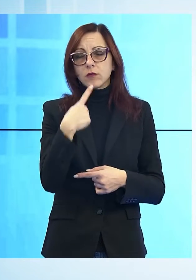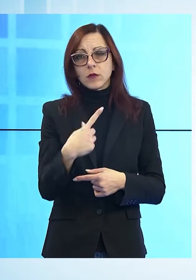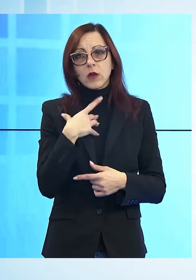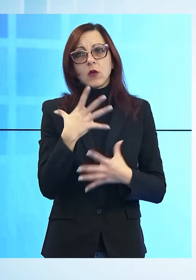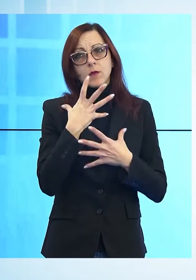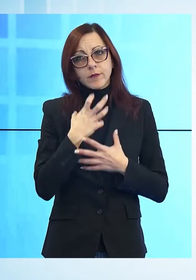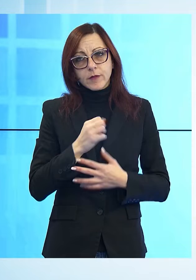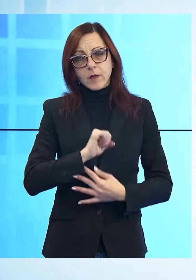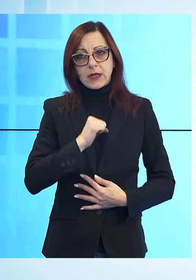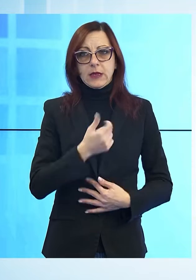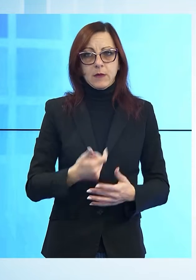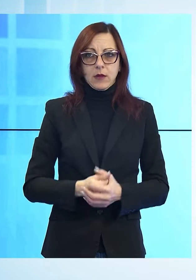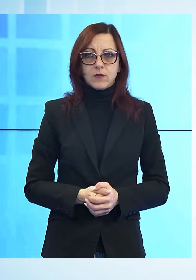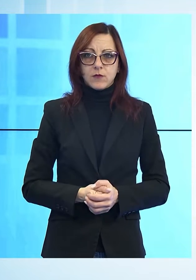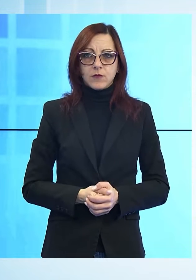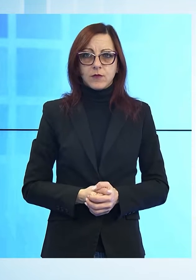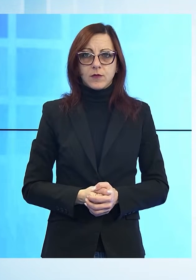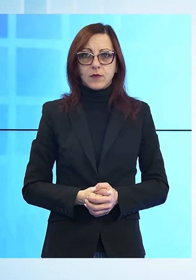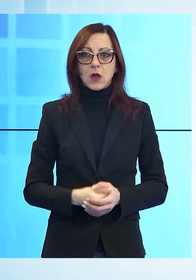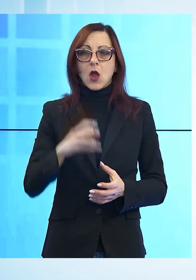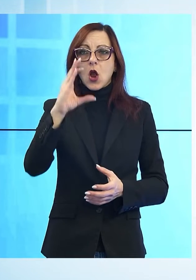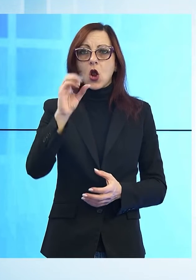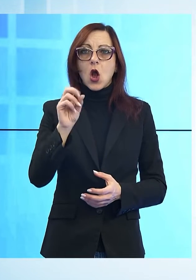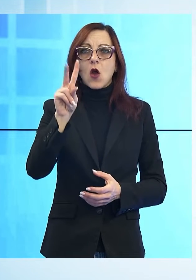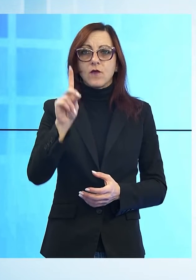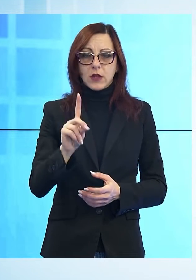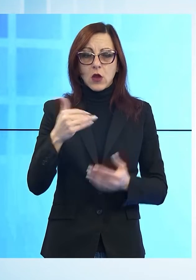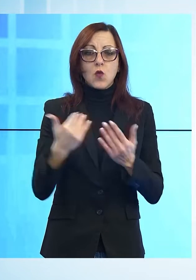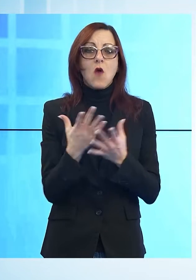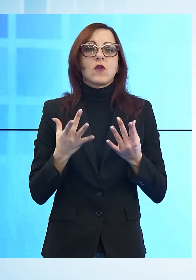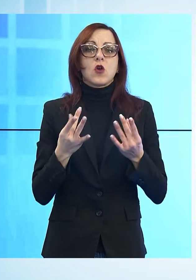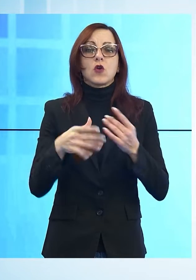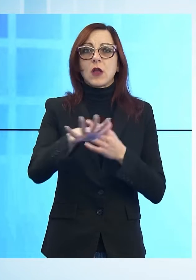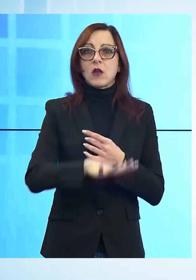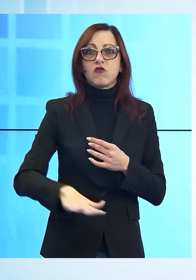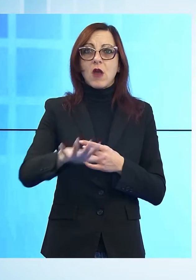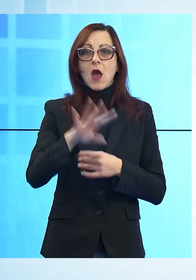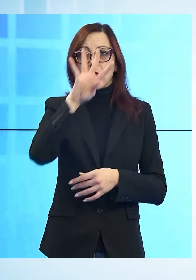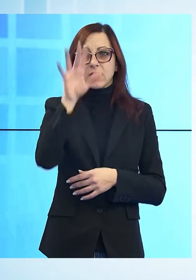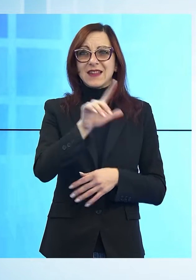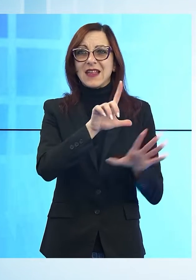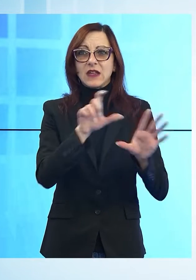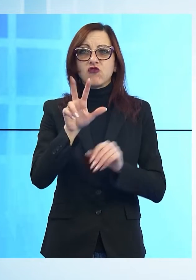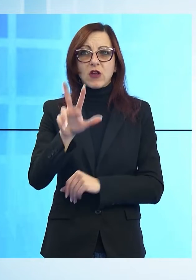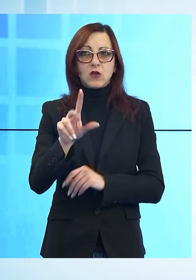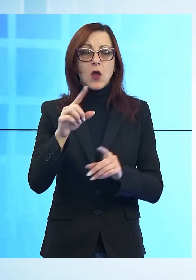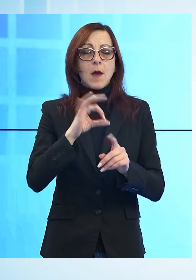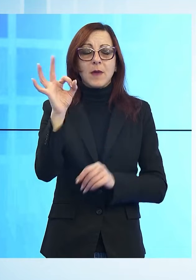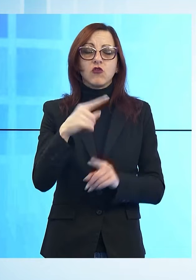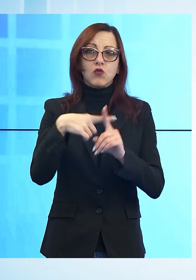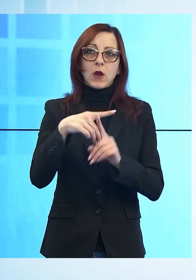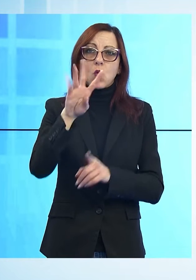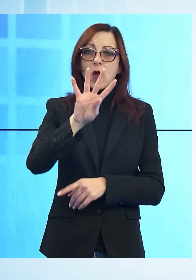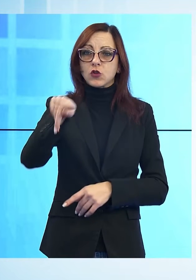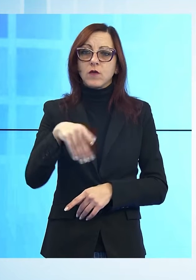Parliamo di Covid. I nuovi contagiati in Toscana sono 703, il tasso di positività è al 4